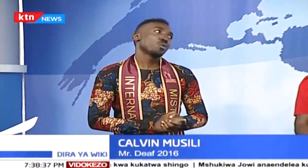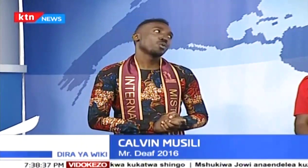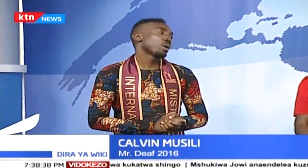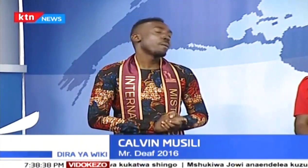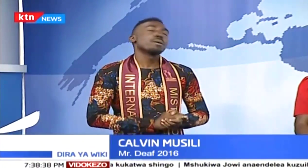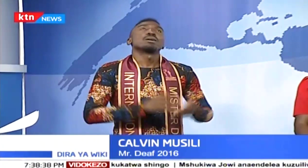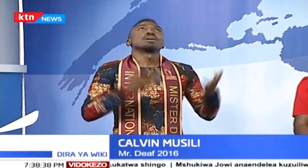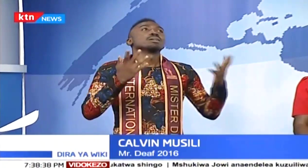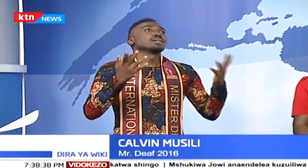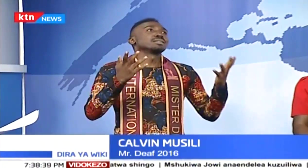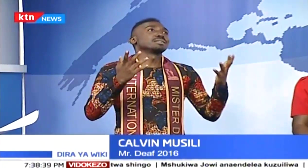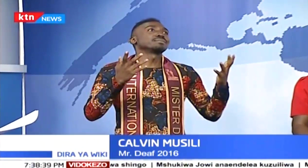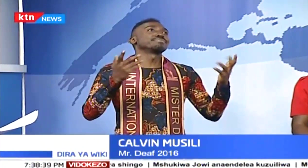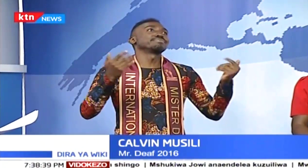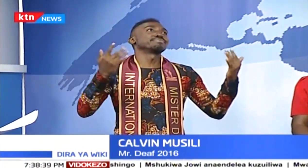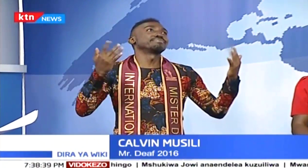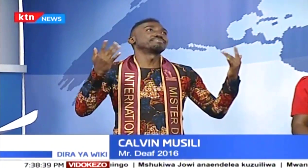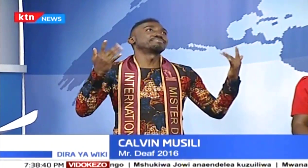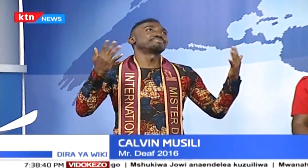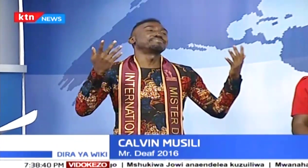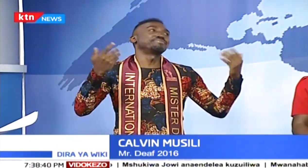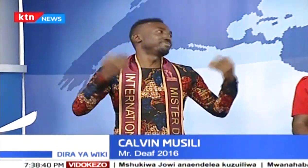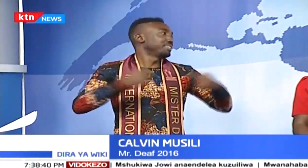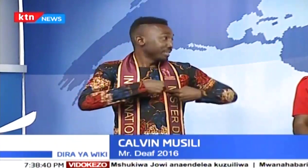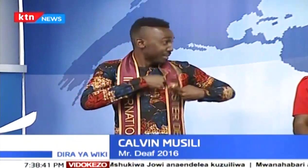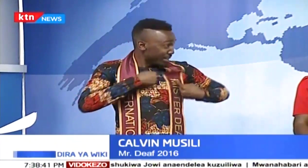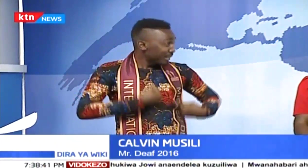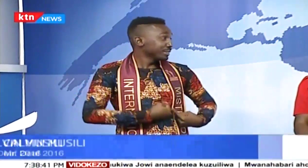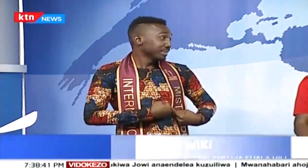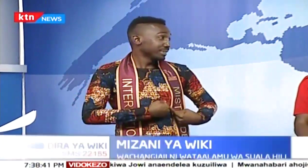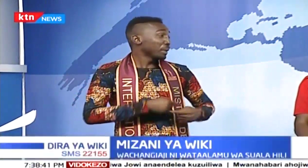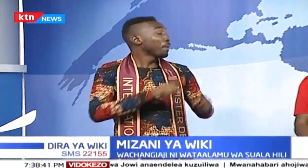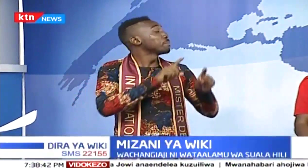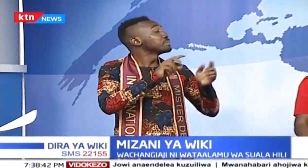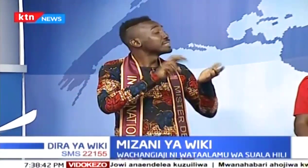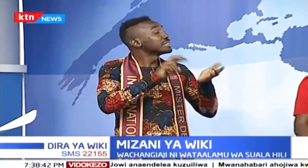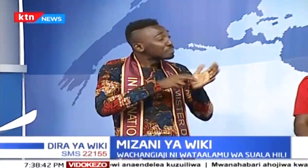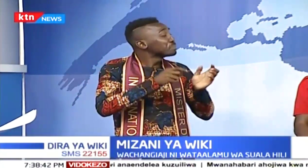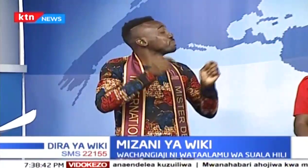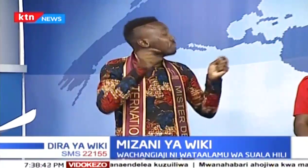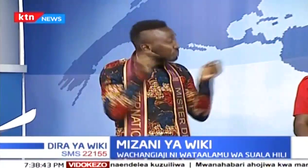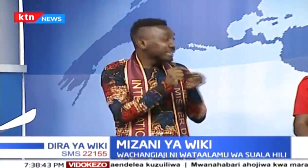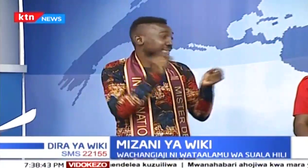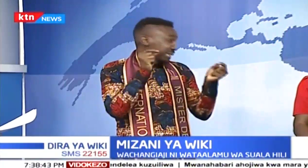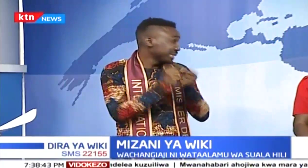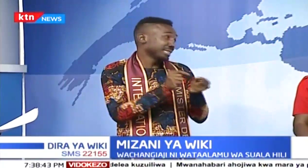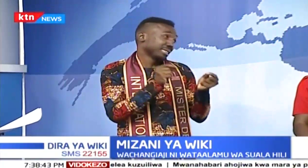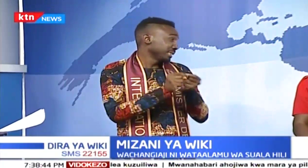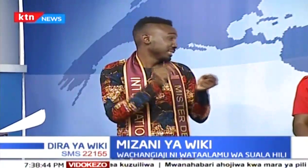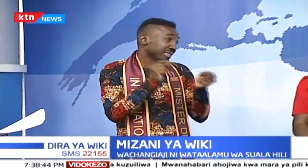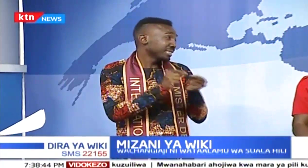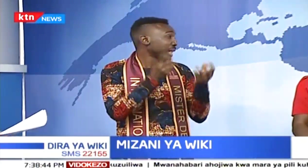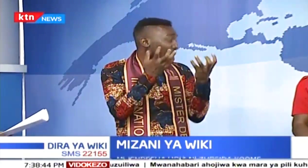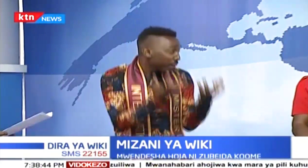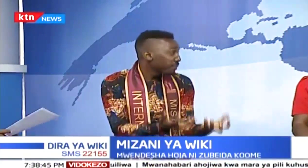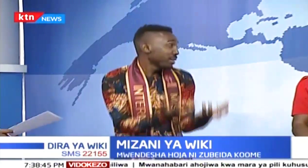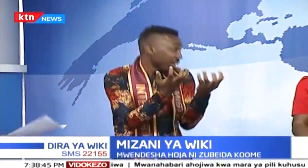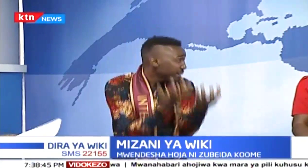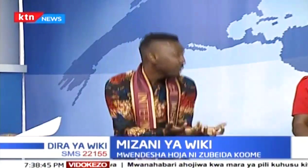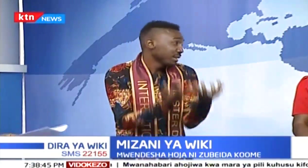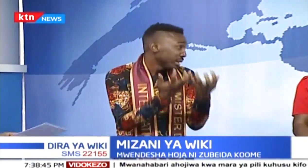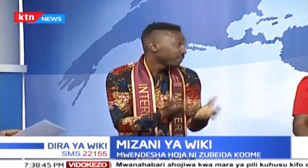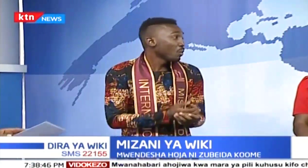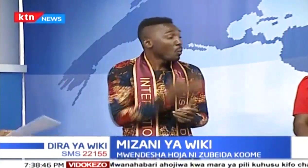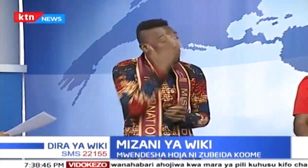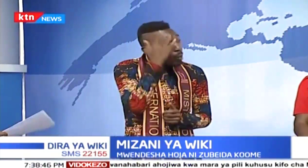sababu, ilikuwa kama andoto. Lakini, nika shukuru mungu, nika juo imefanyika. Kwa ukweli,